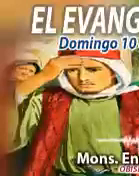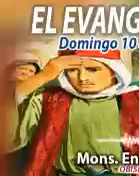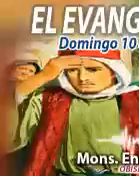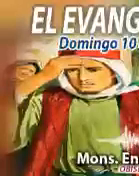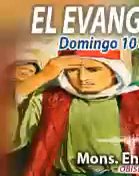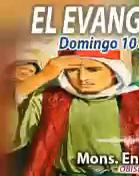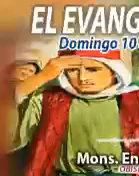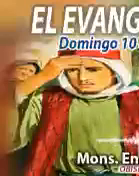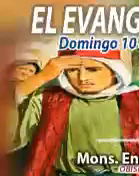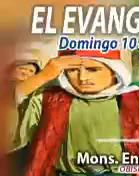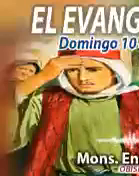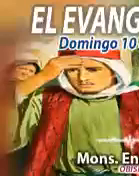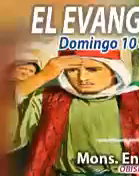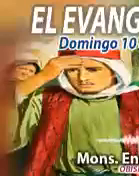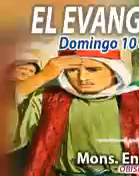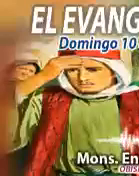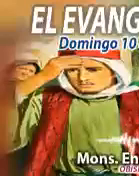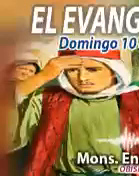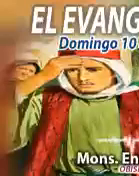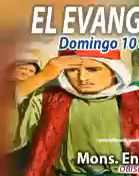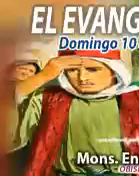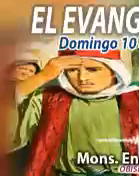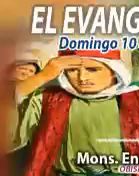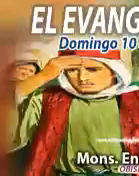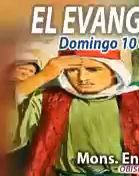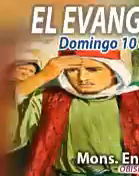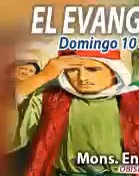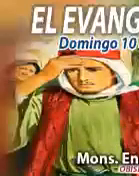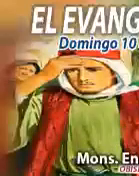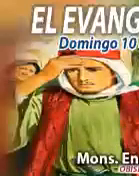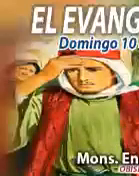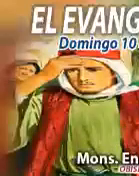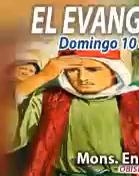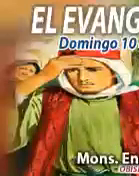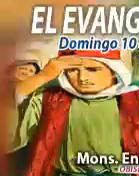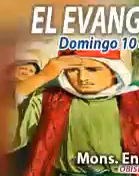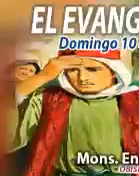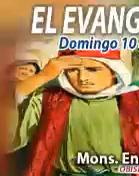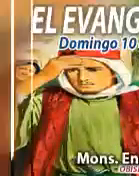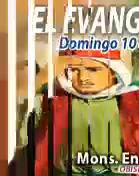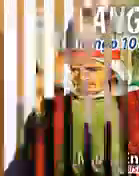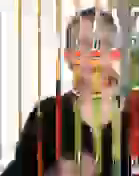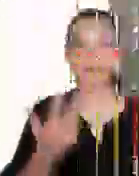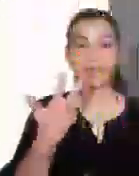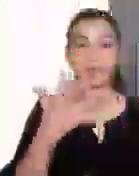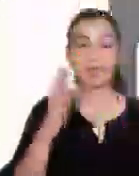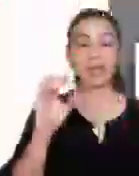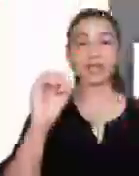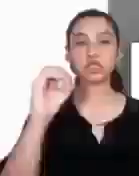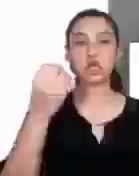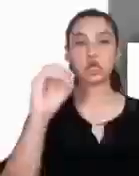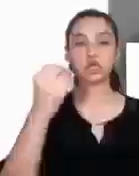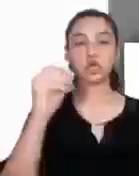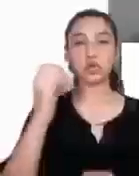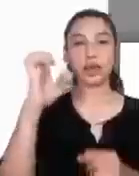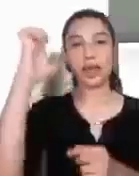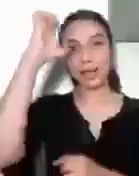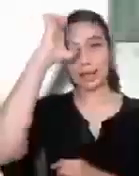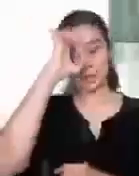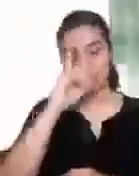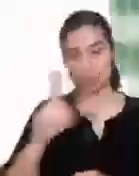Alimentame, sáname, acompáñame. 10 de octubre,